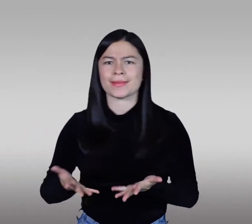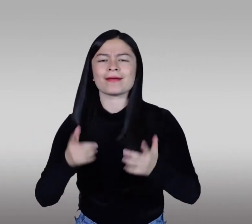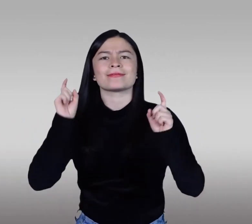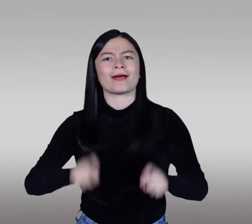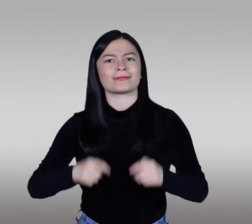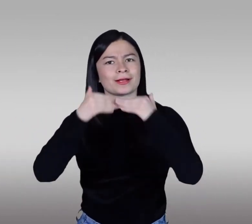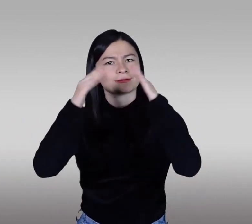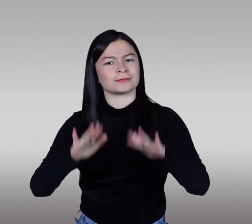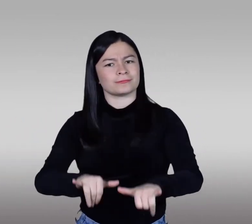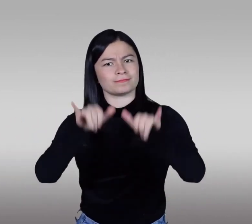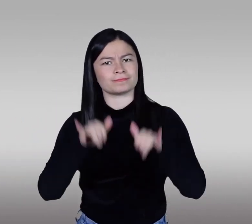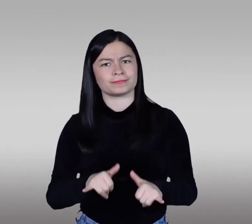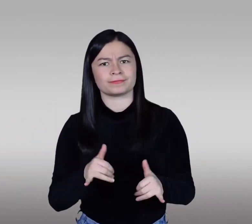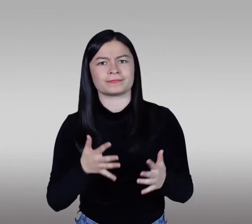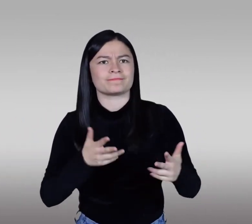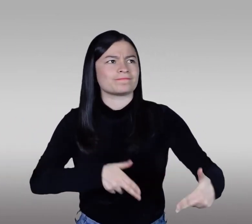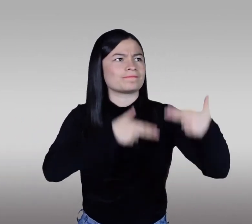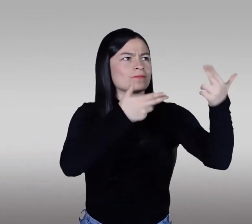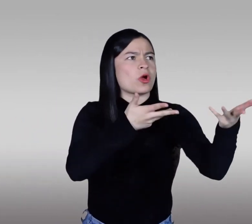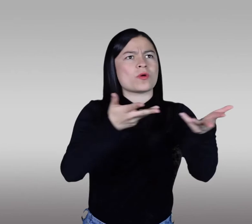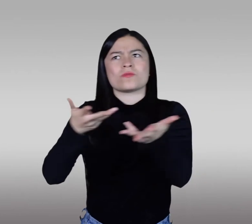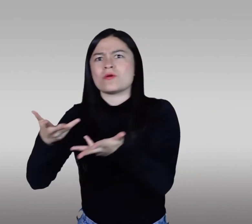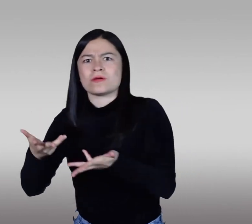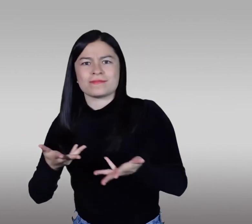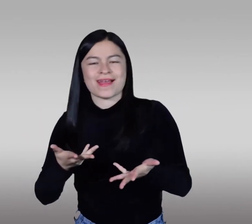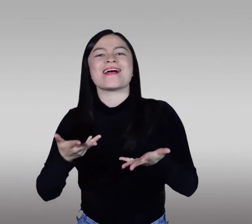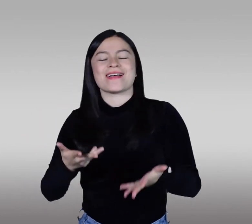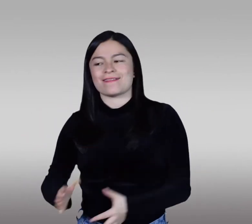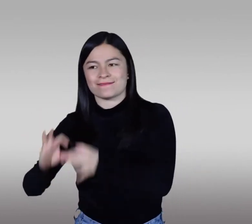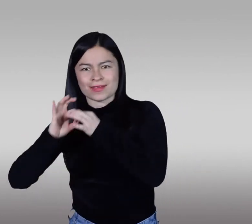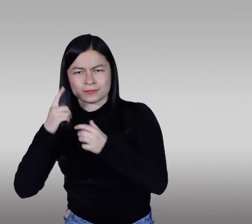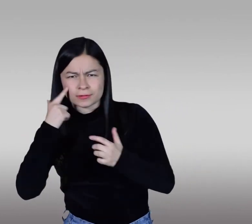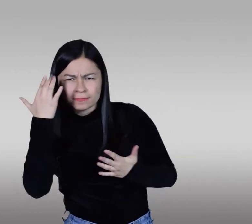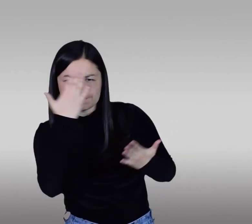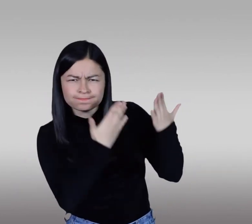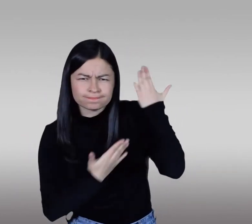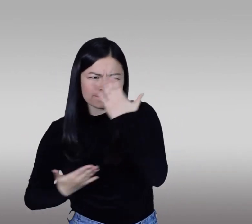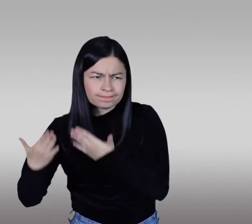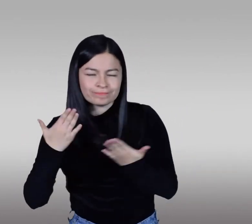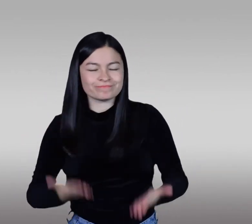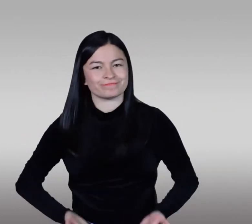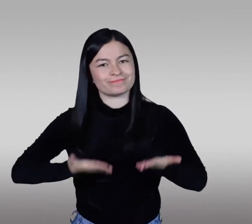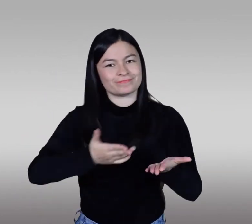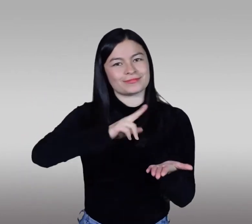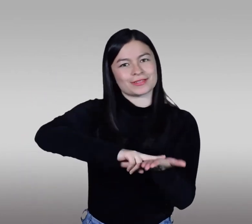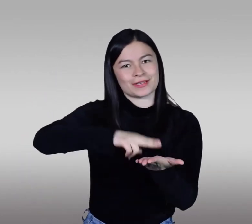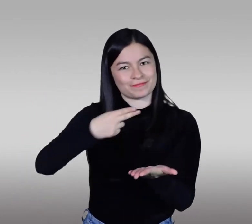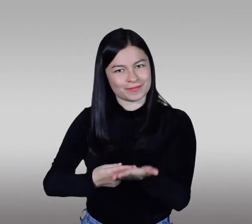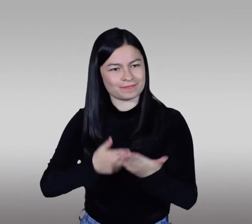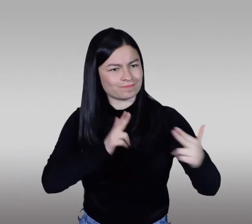-19. Por lo cual, durante la cuarentena, FENASCOL transformó sus servicios de interpretación para prestarlos de manera remota